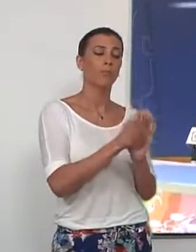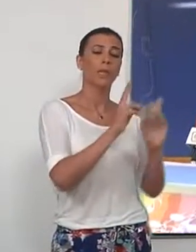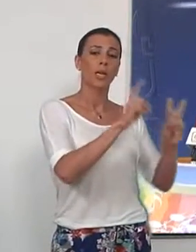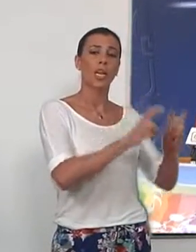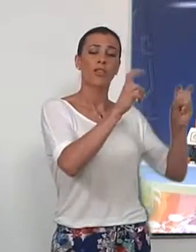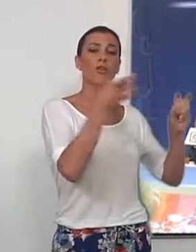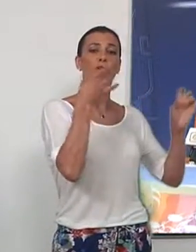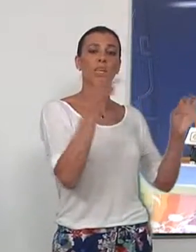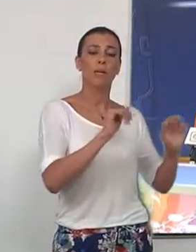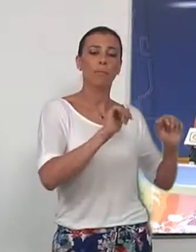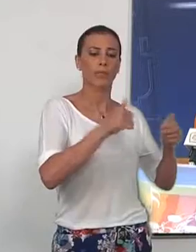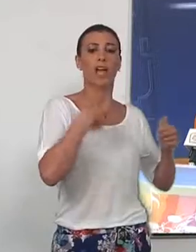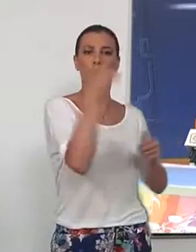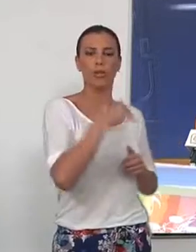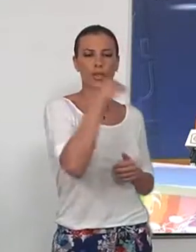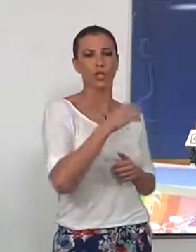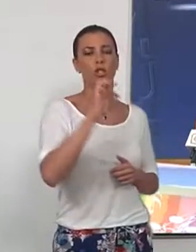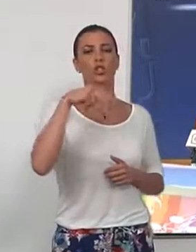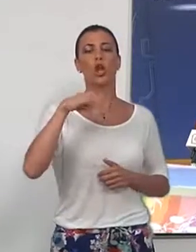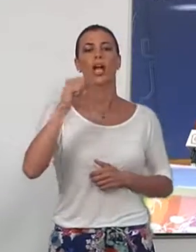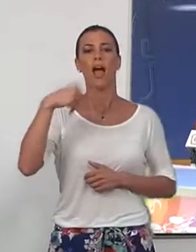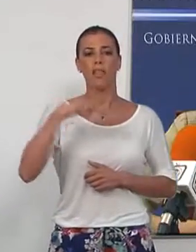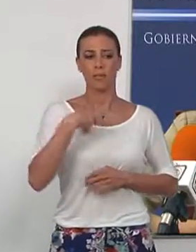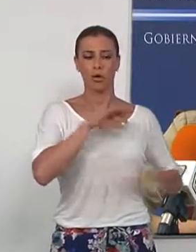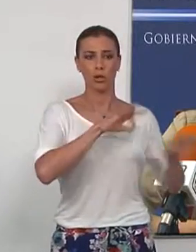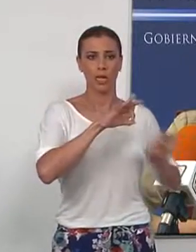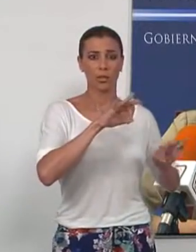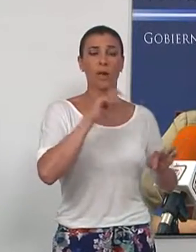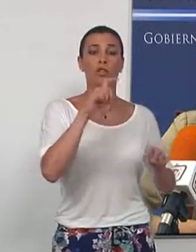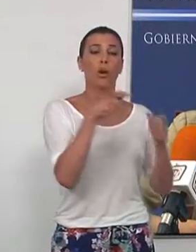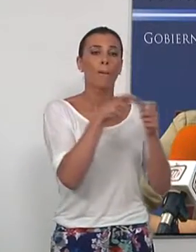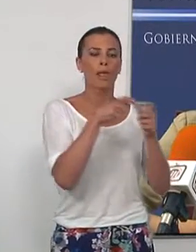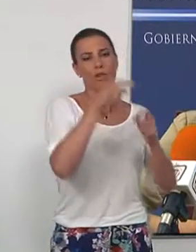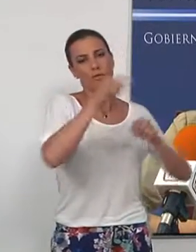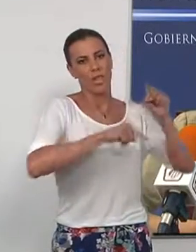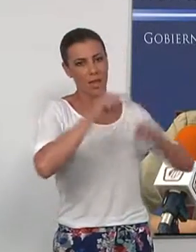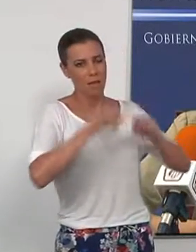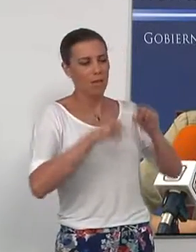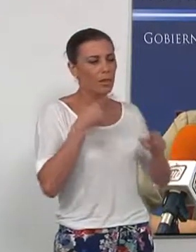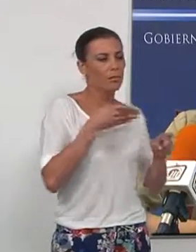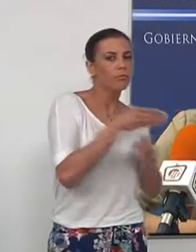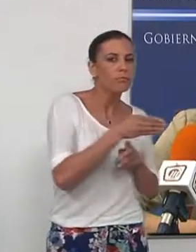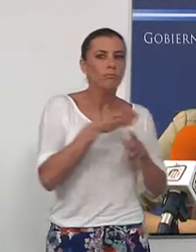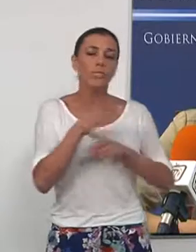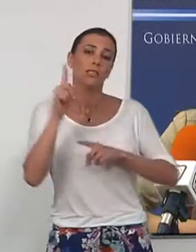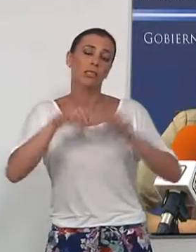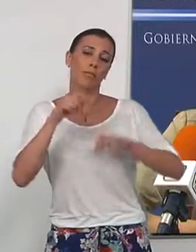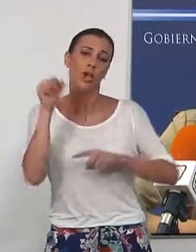coral Son de Caña en el Teatro Calderón. El precio de los conciertos va desde 3 euros a 10.